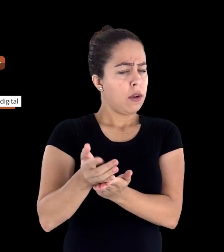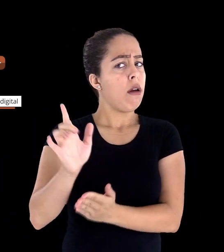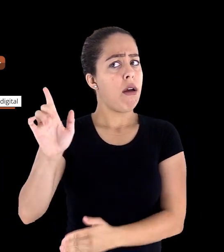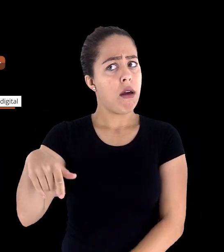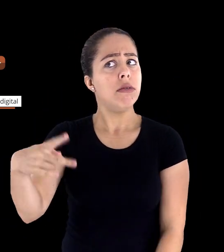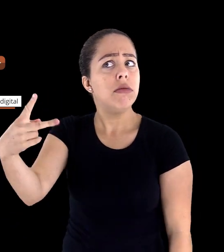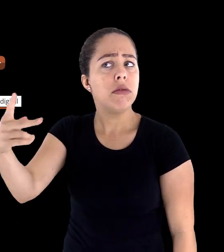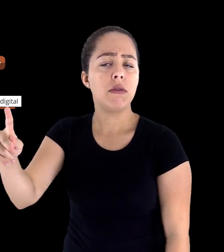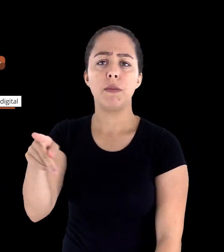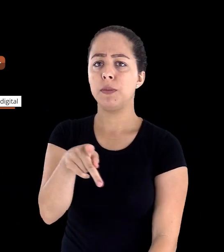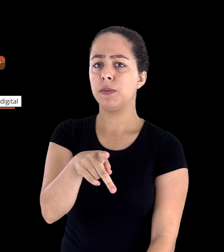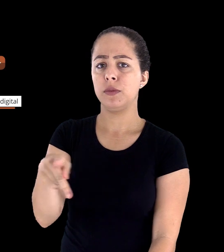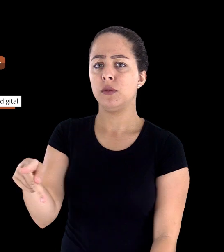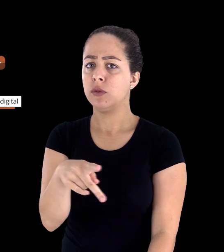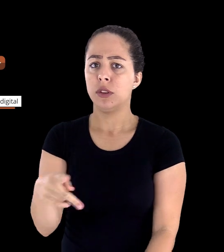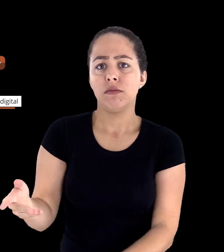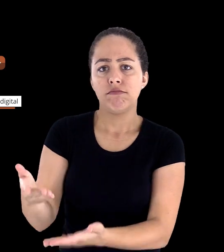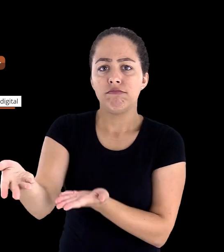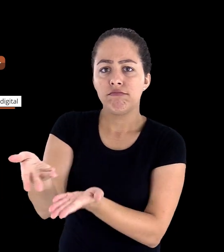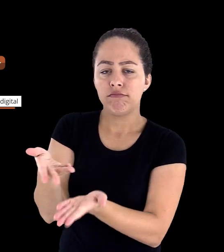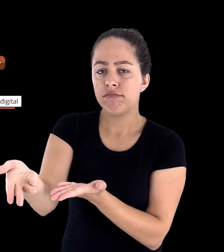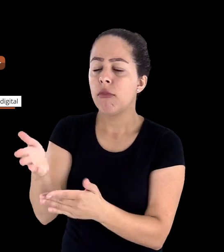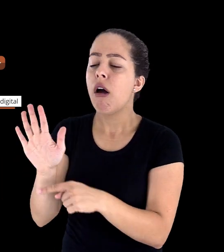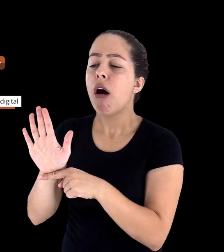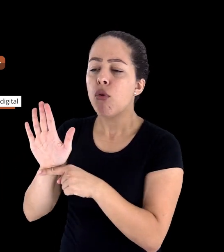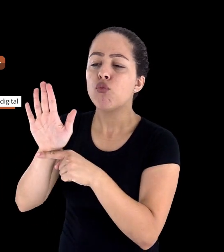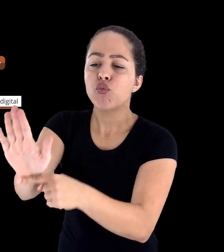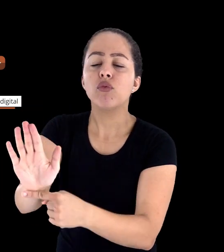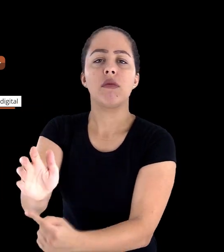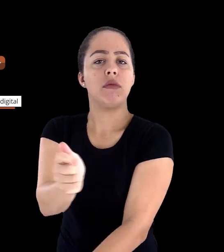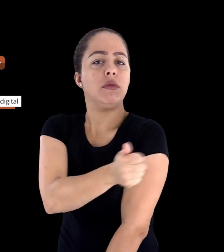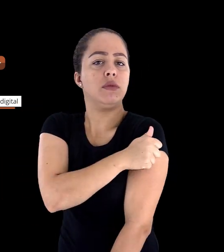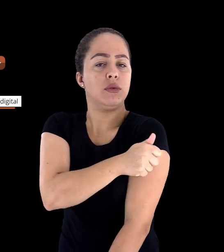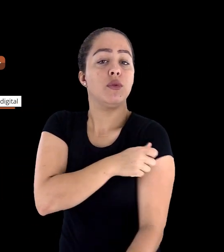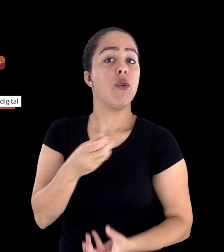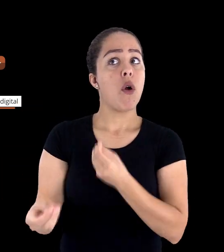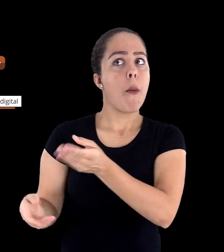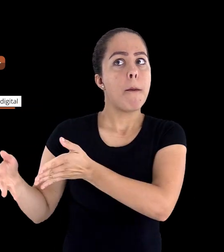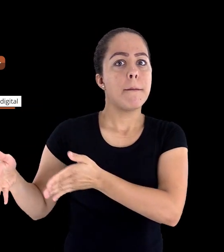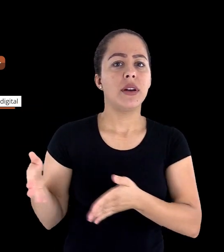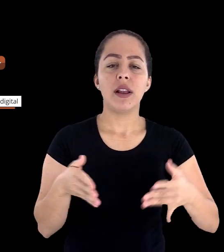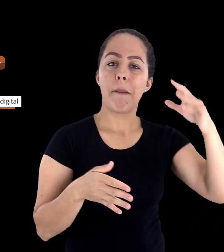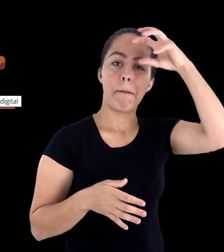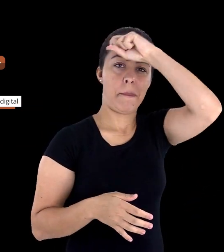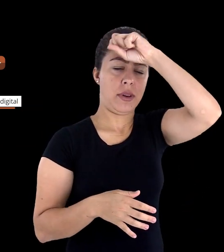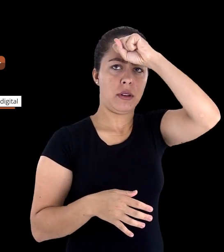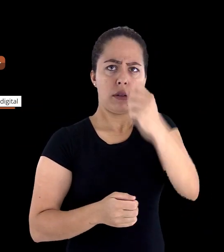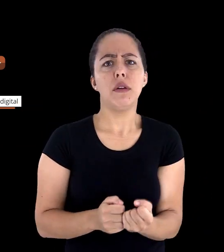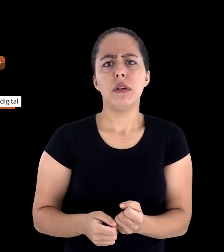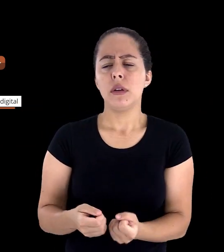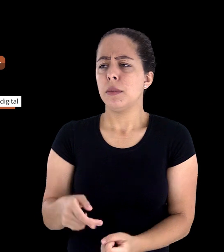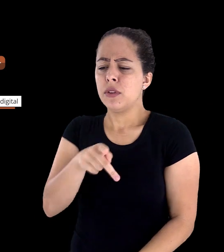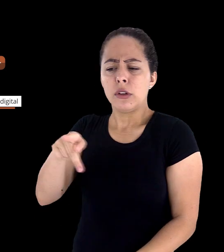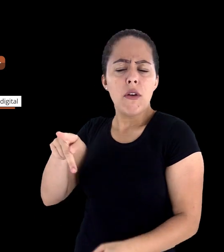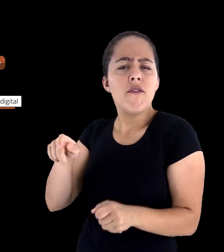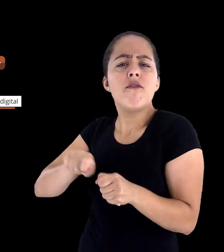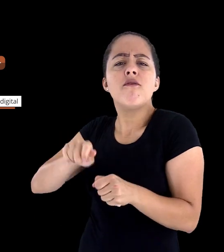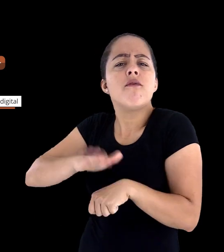curso, cabe a esse mediador estar seguro e ajudar os alunos nesse processo. E como que ele pode fazer